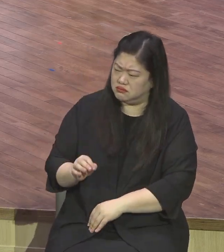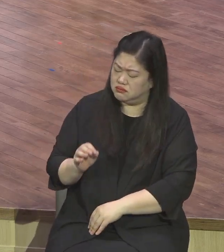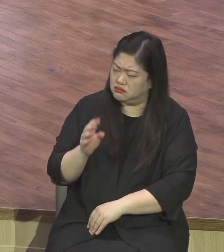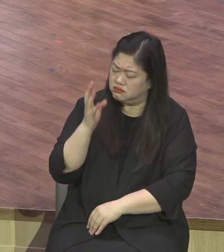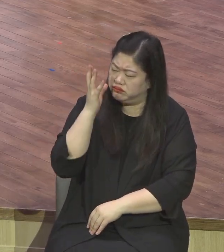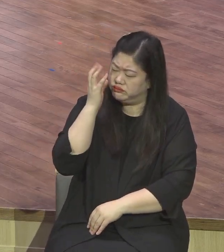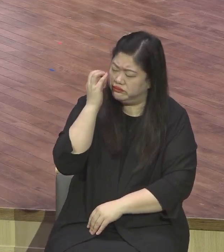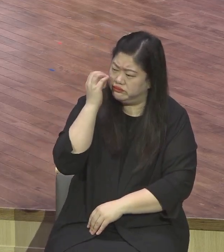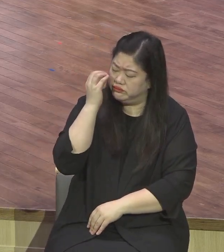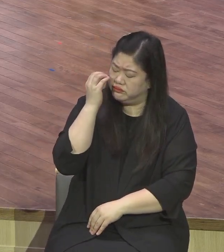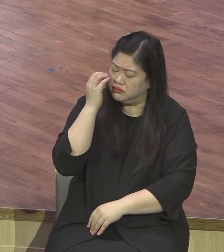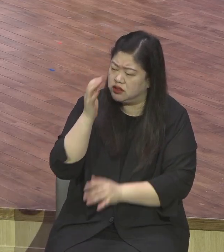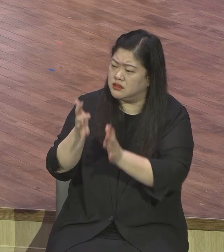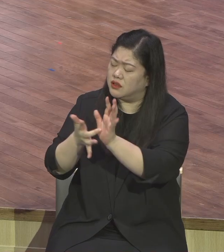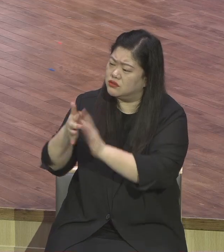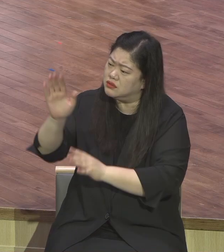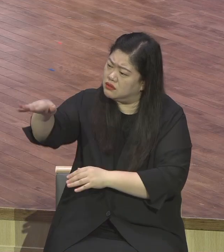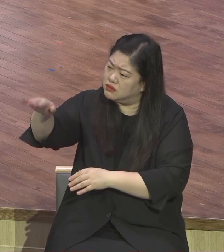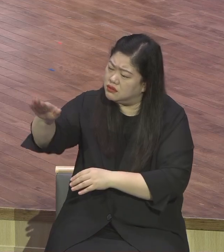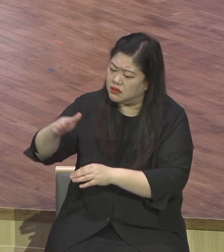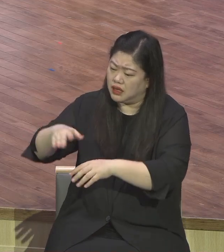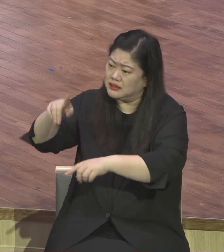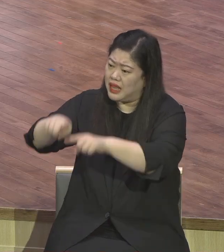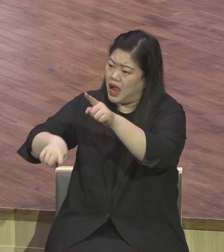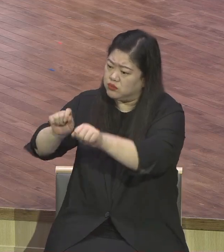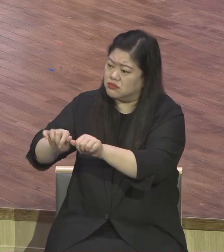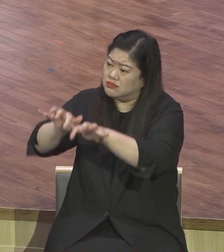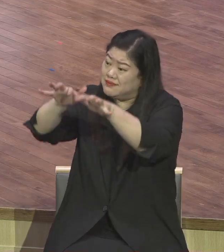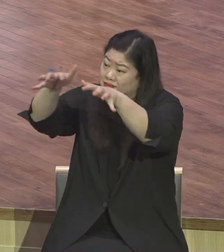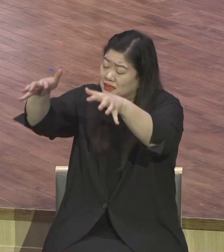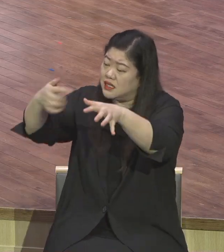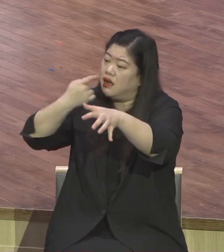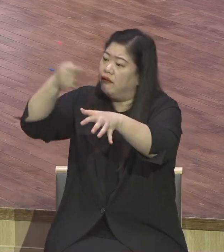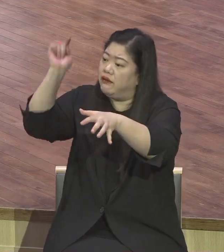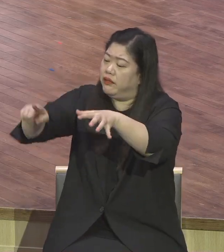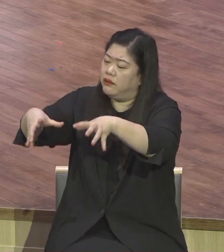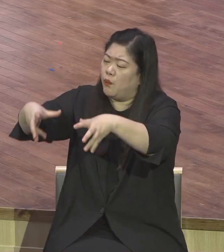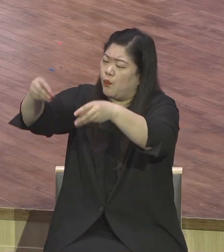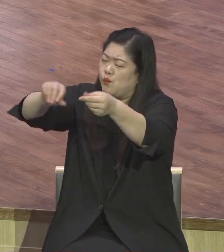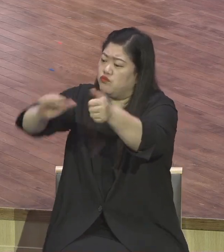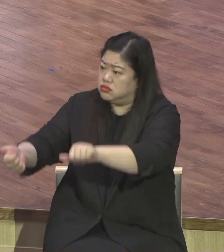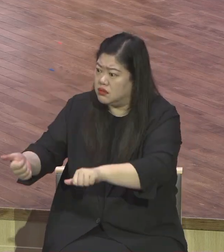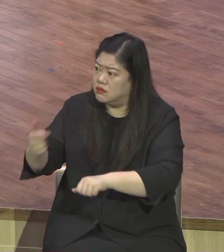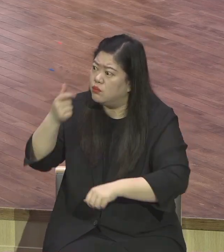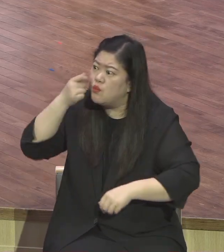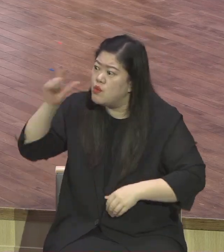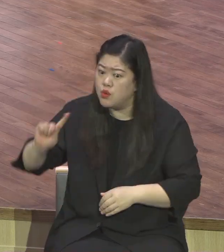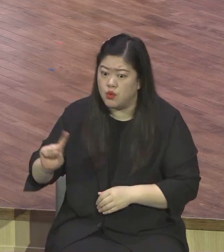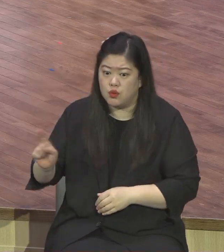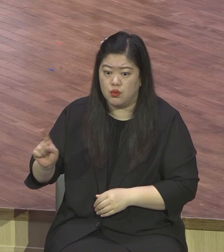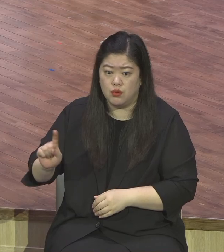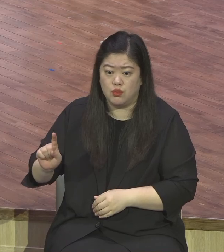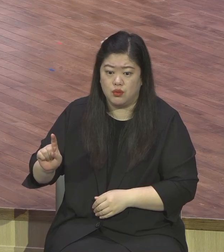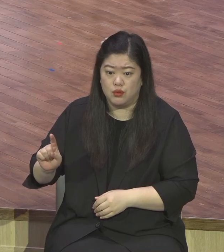나무가 어째야 곧 말랐나이까 제자들은 예수님께서 이제